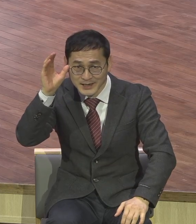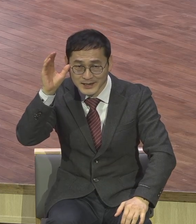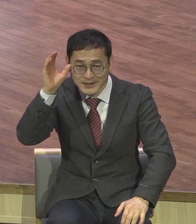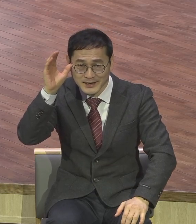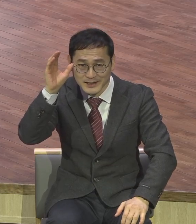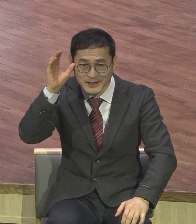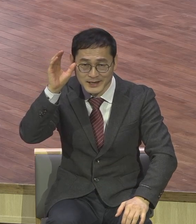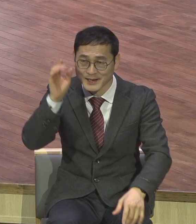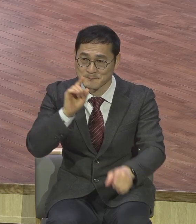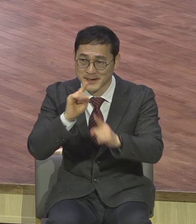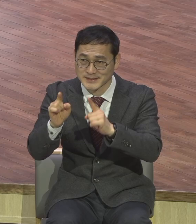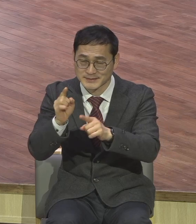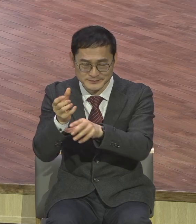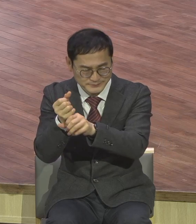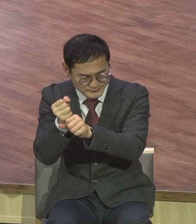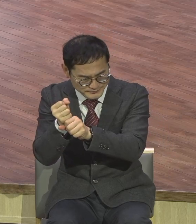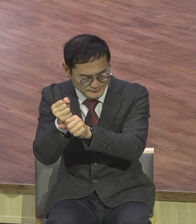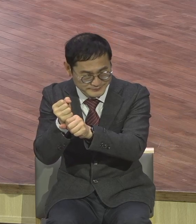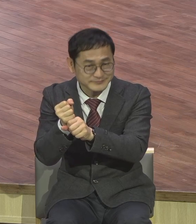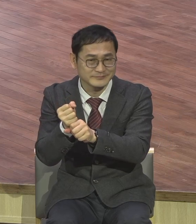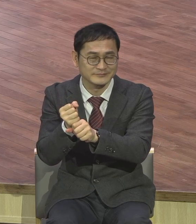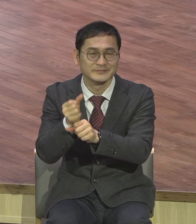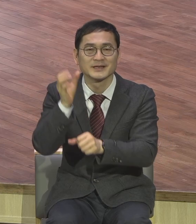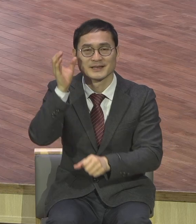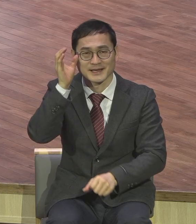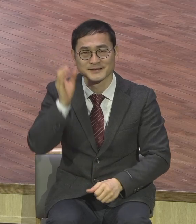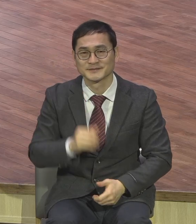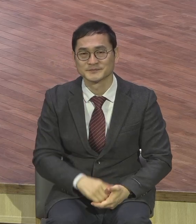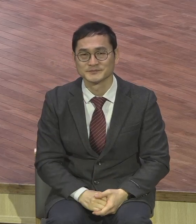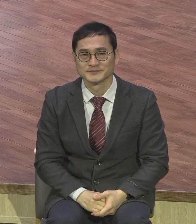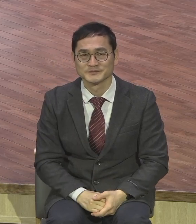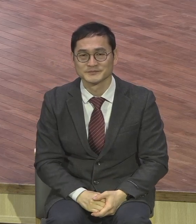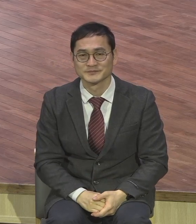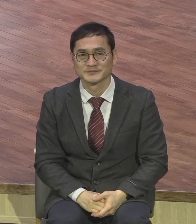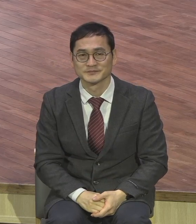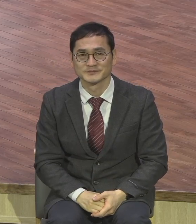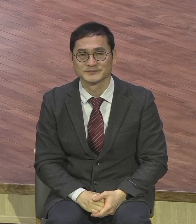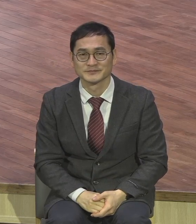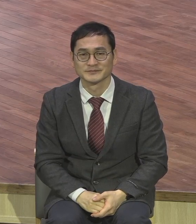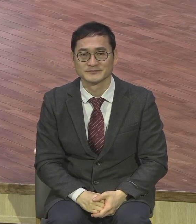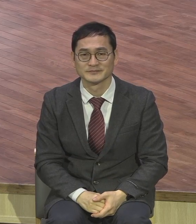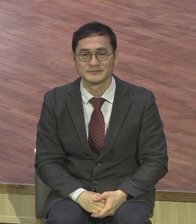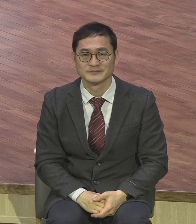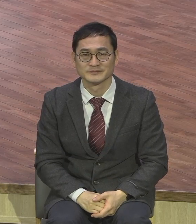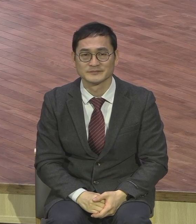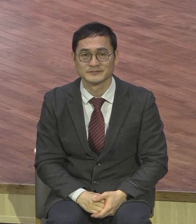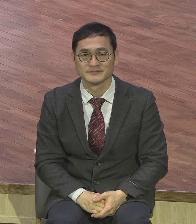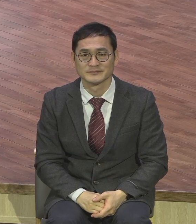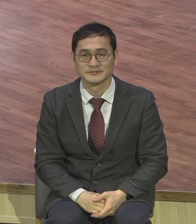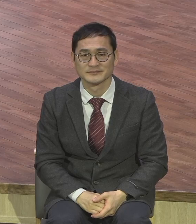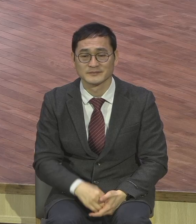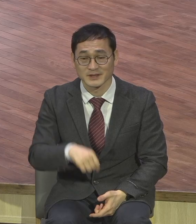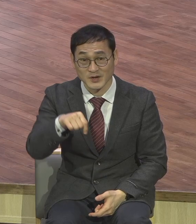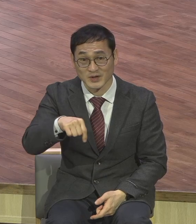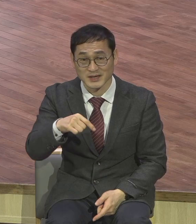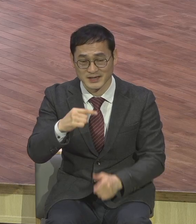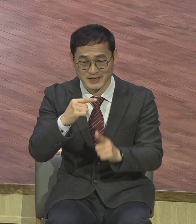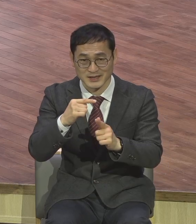해마다 있었기 때문입니다 본당에 들어와서 예배 들으기 위해서 새벽부터 그렇게 줄을 서서 그렇게